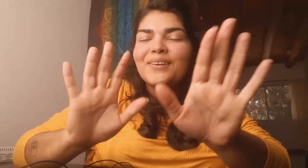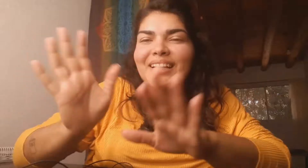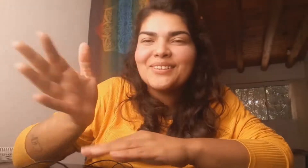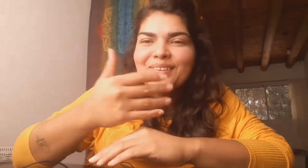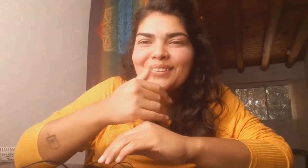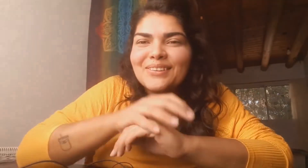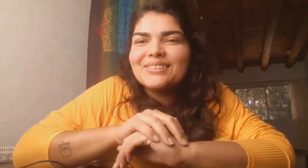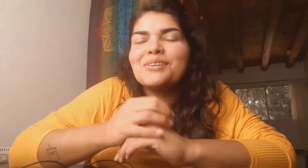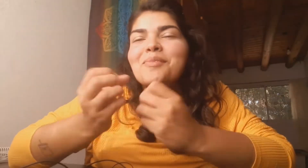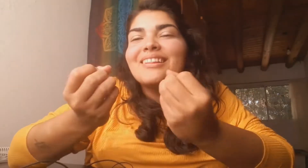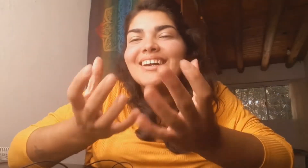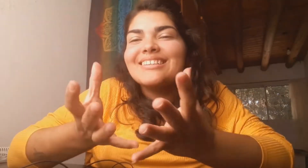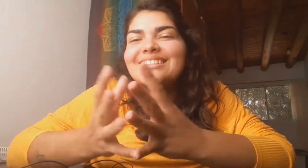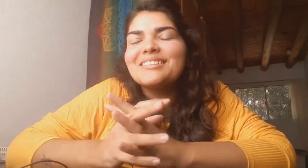Hola a todos, ¿cómo andás?